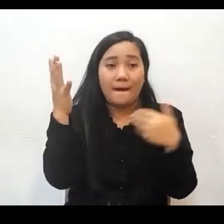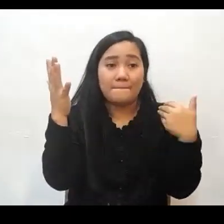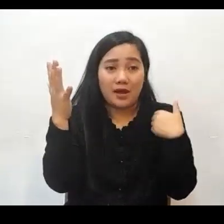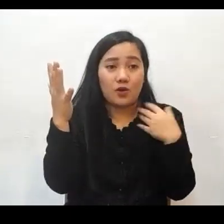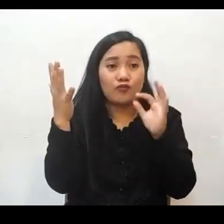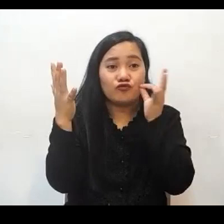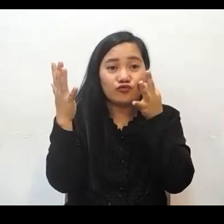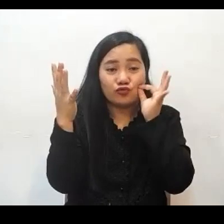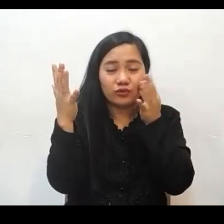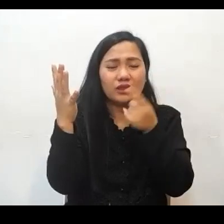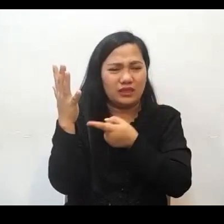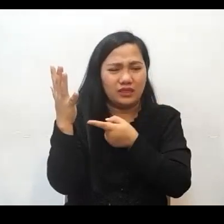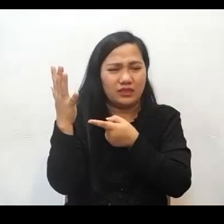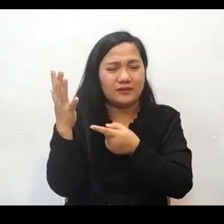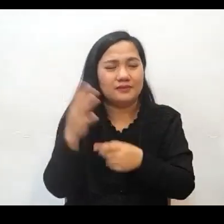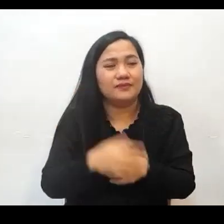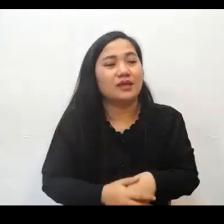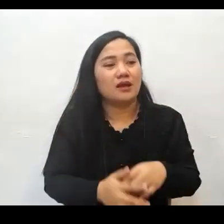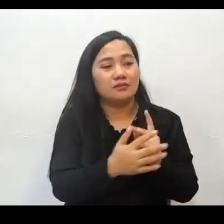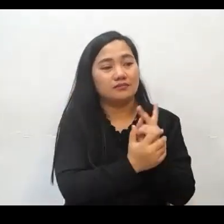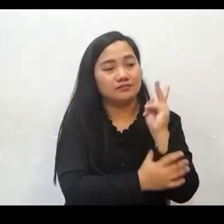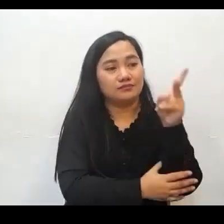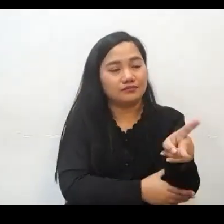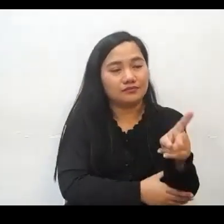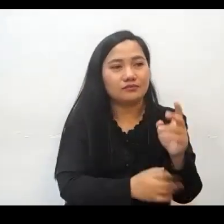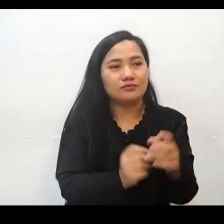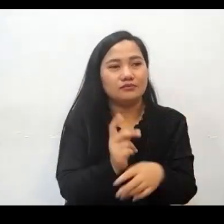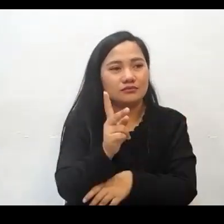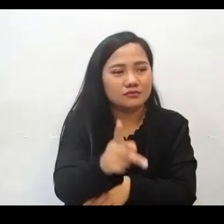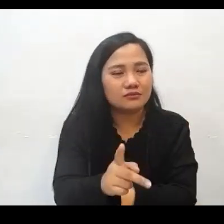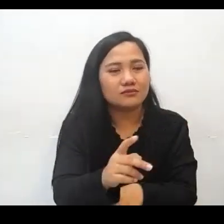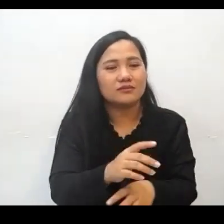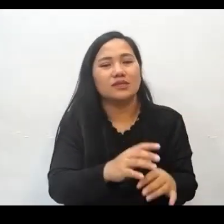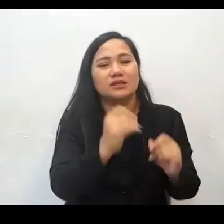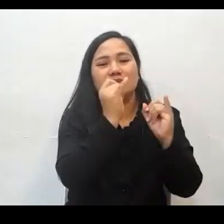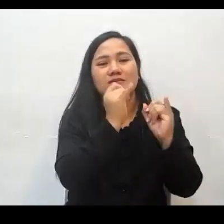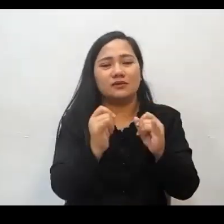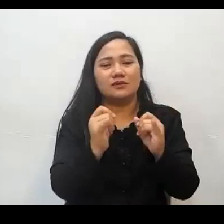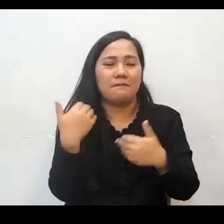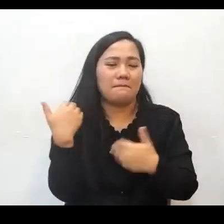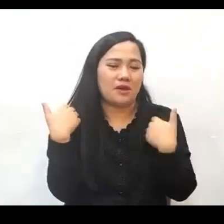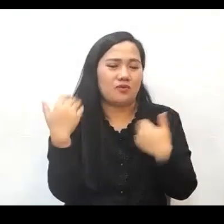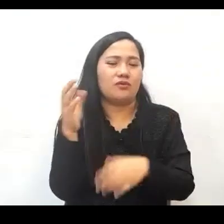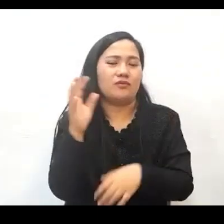At inihiwalay rin po ng Diyos yung mga halaman at yung mga puno na namumunga na kung saan maaari po tayong makakuha ng bunga.